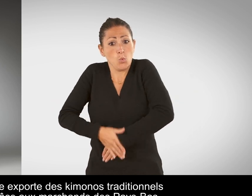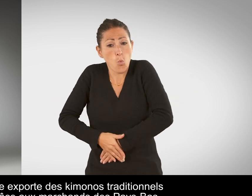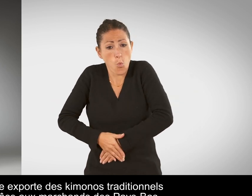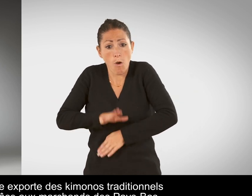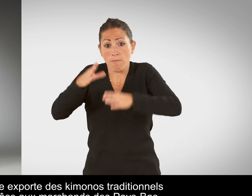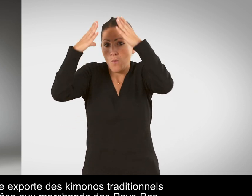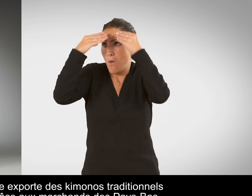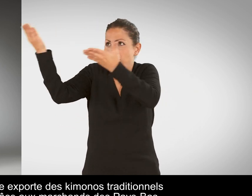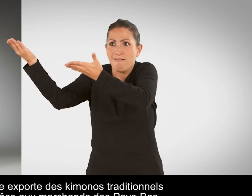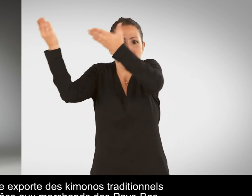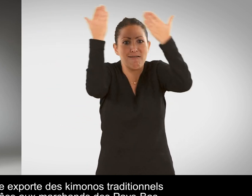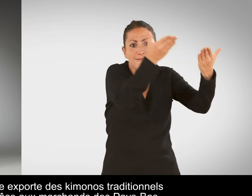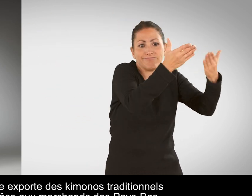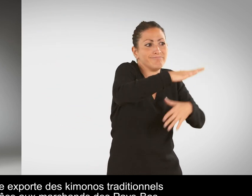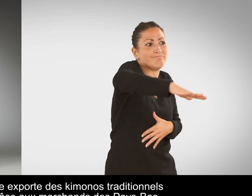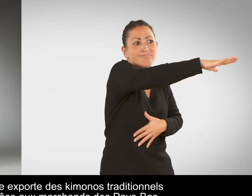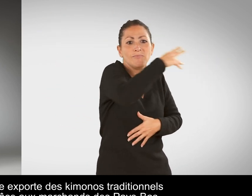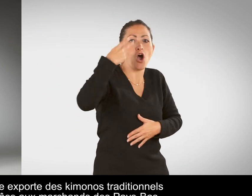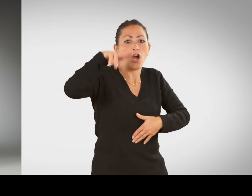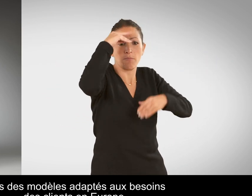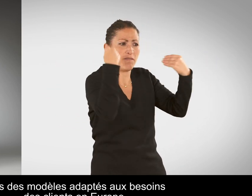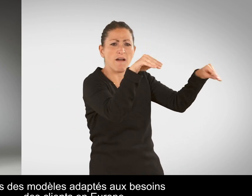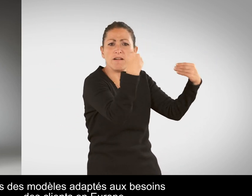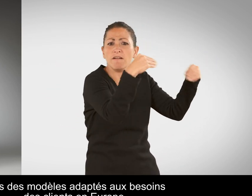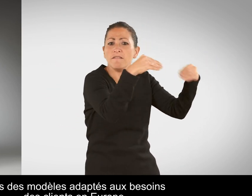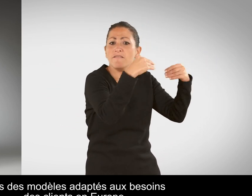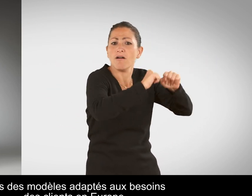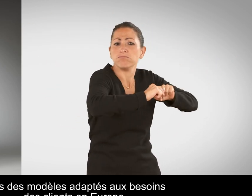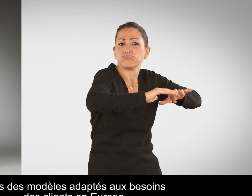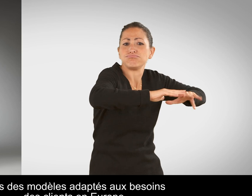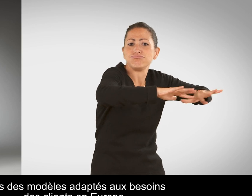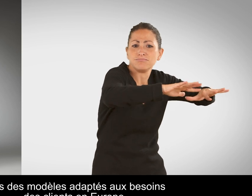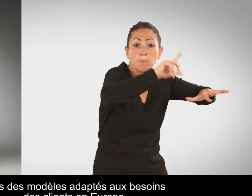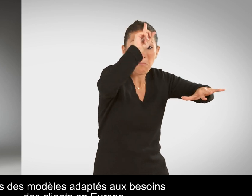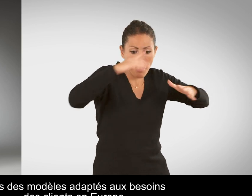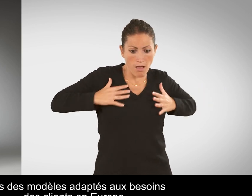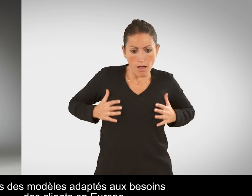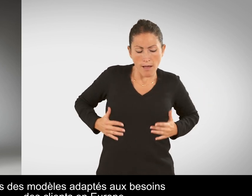traditionnels grâce aux marchands des Pays-Bas Puis des modèles adaptés aux besoins des clients en Europe